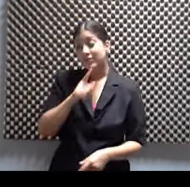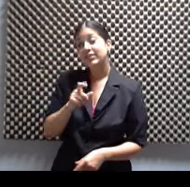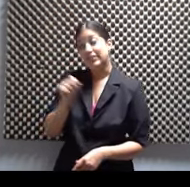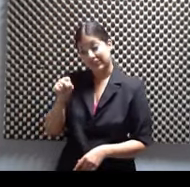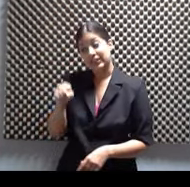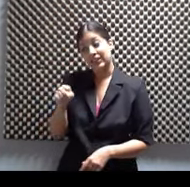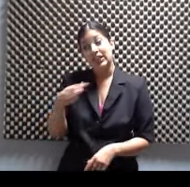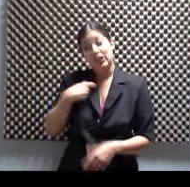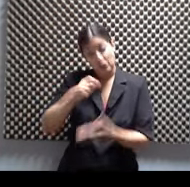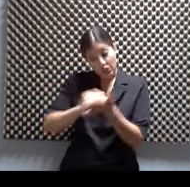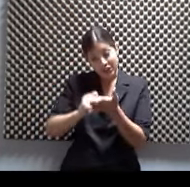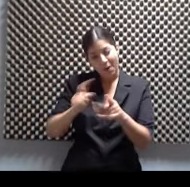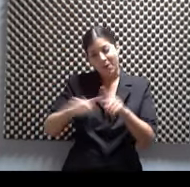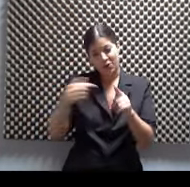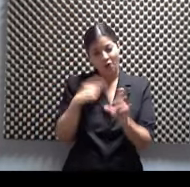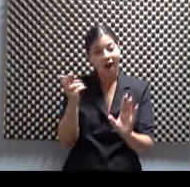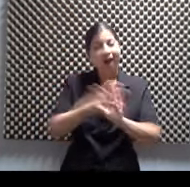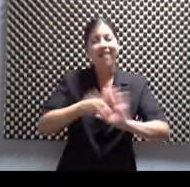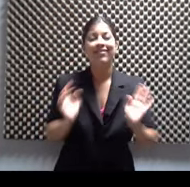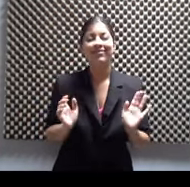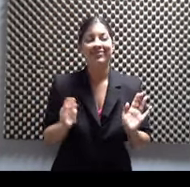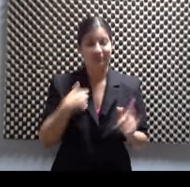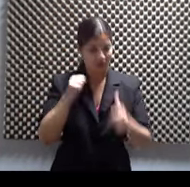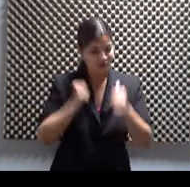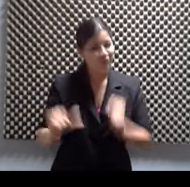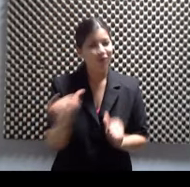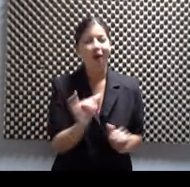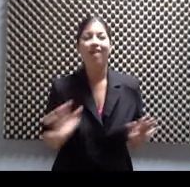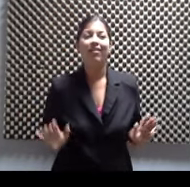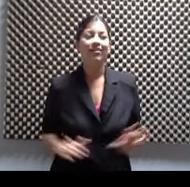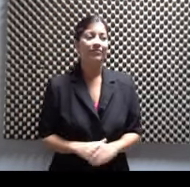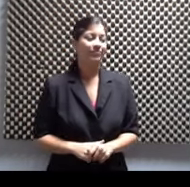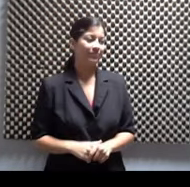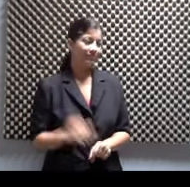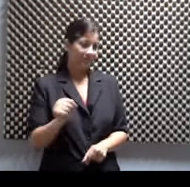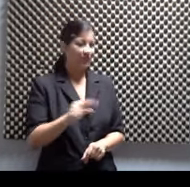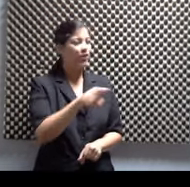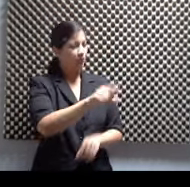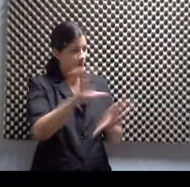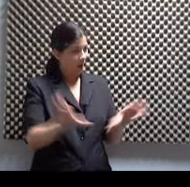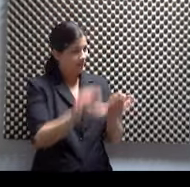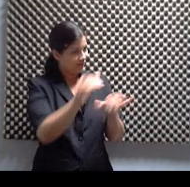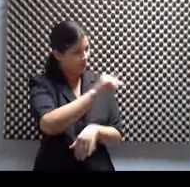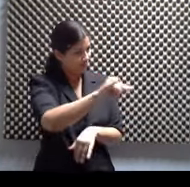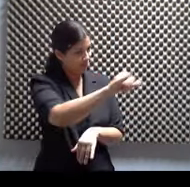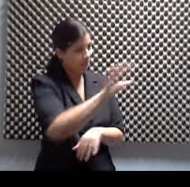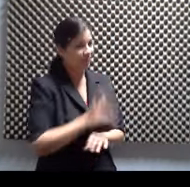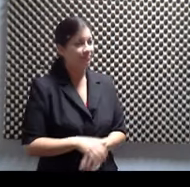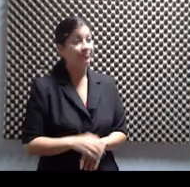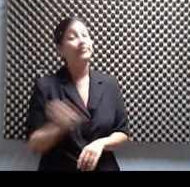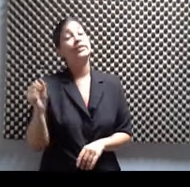salgo. ¿Ve? Esa es la diferencia. ¿Ve? Porque tú vas hacer lo mismo, ¿ve? Sí, ve, para que vea que yo no me lo inventé.